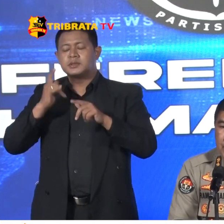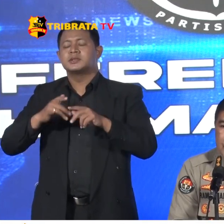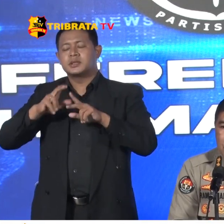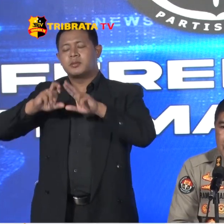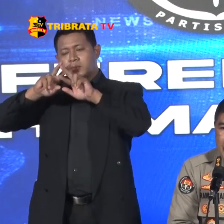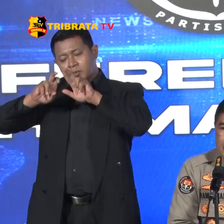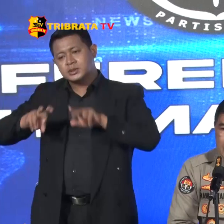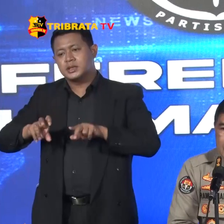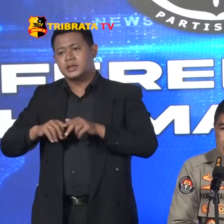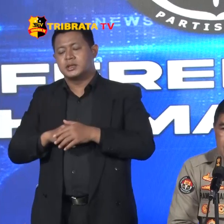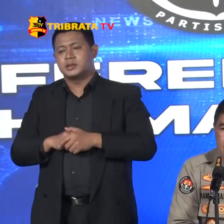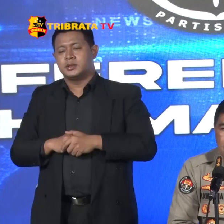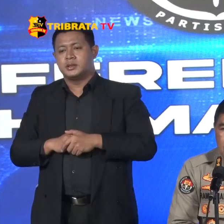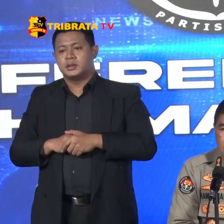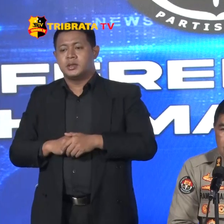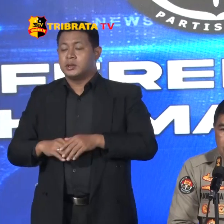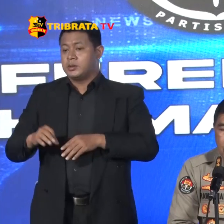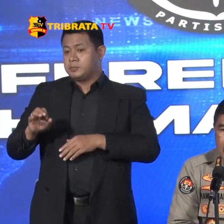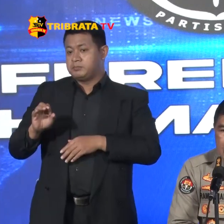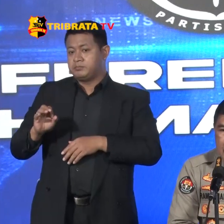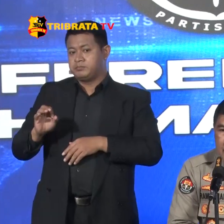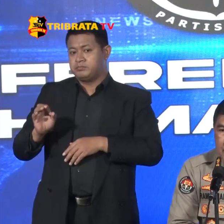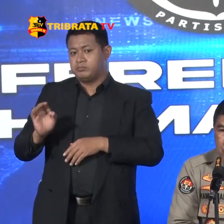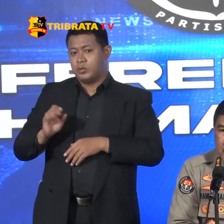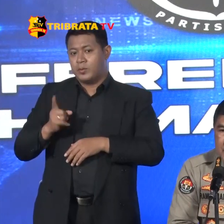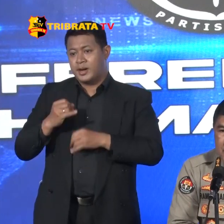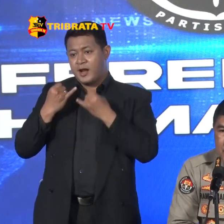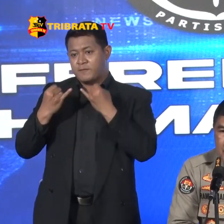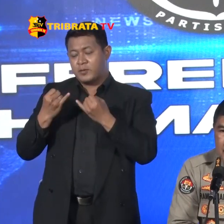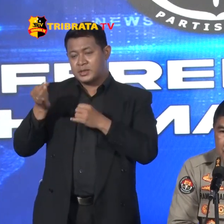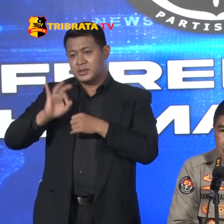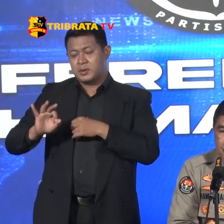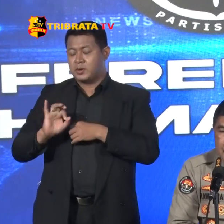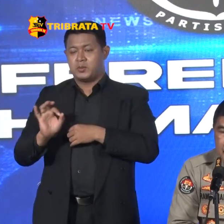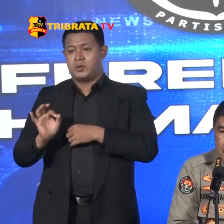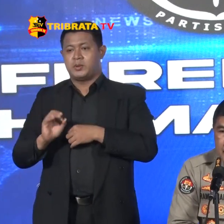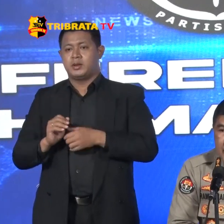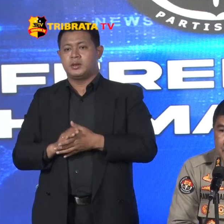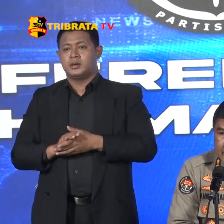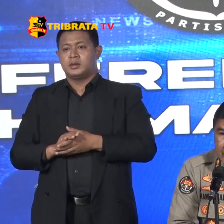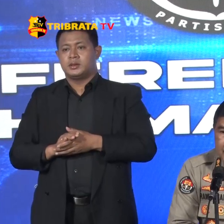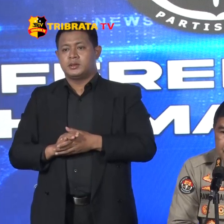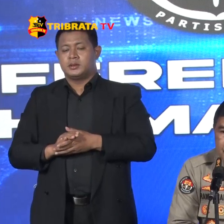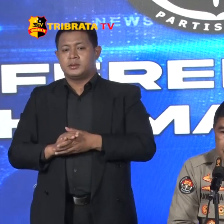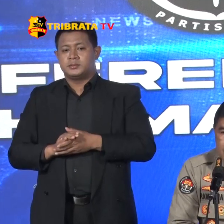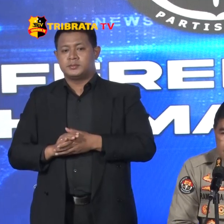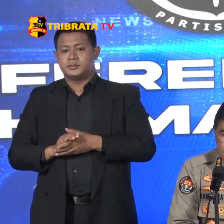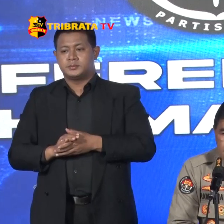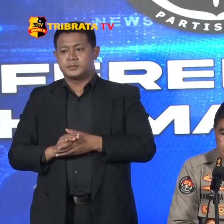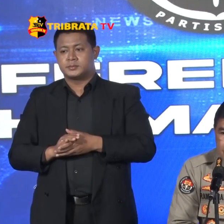Polda Jawa Barat Jadi Belum Ada Informasi Terbaru Dengan Itu Nanti Kita Update Ya